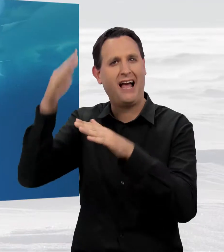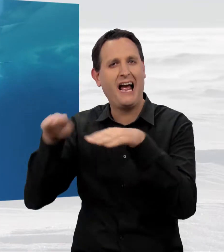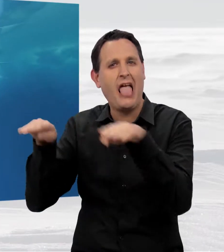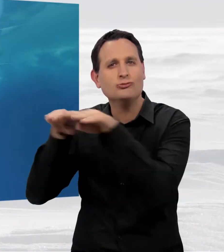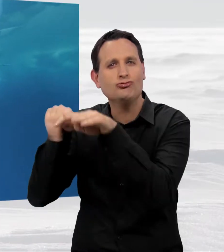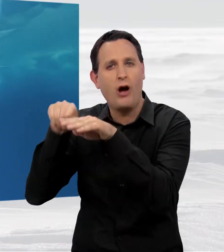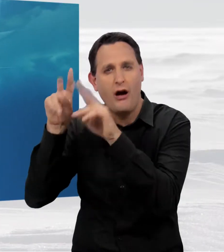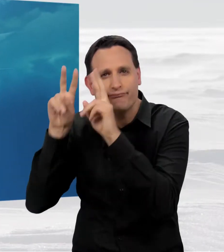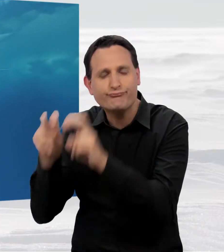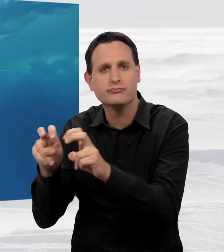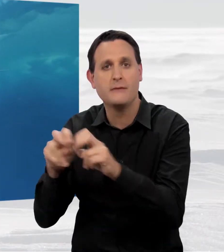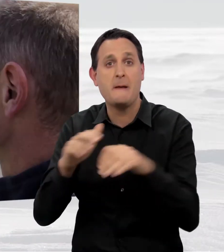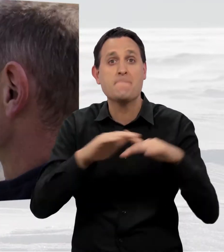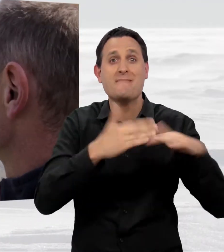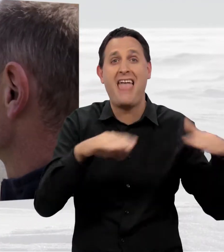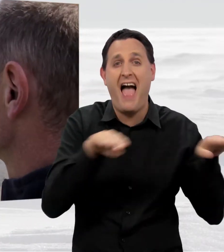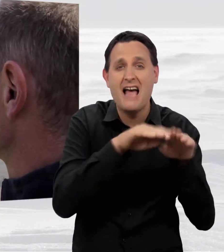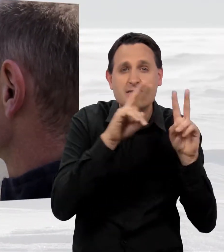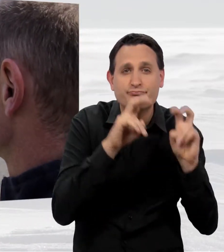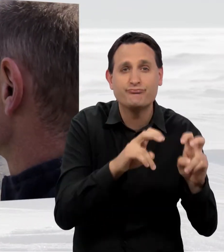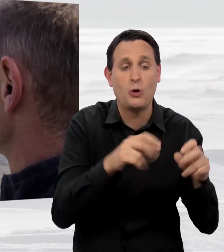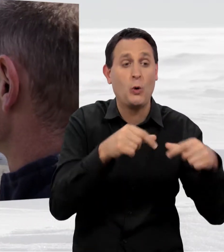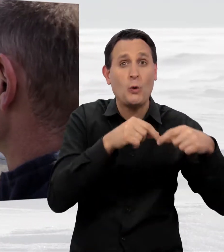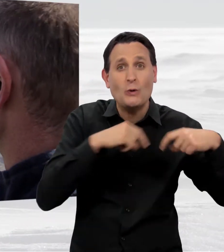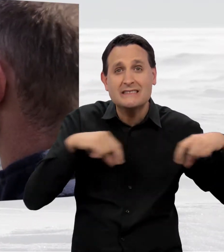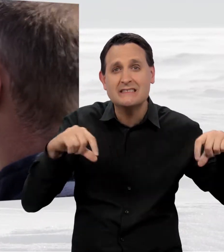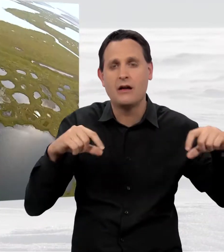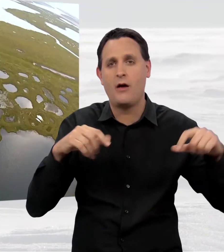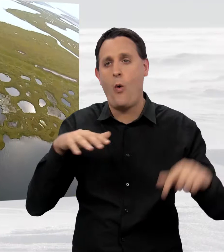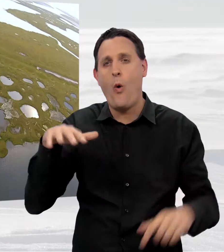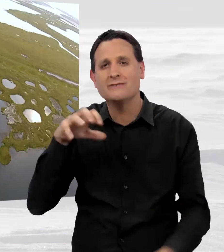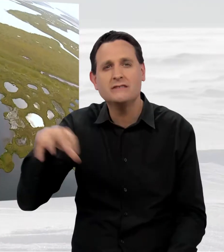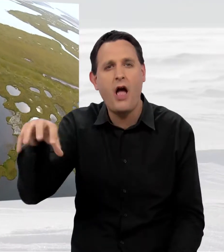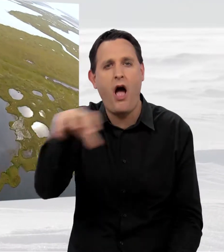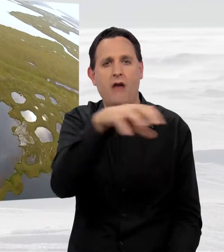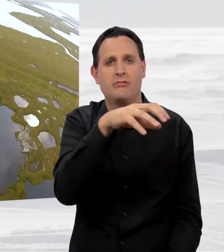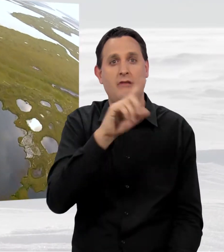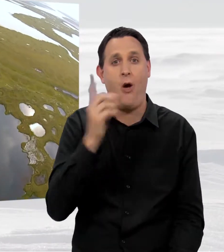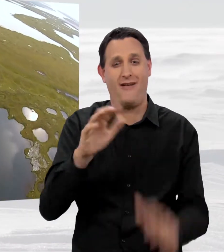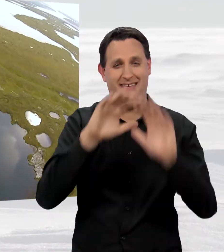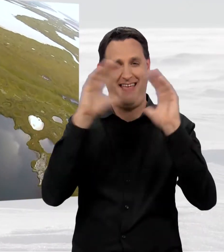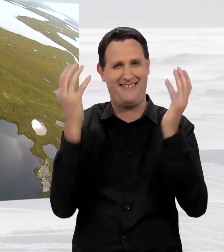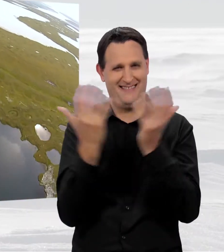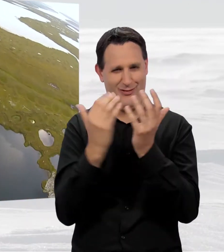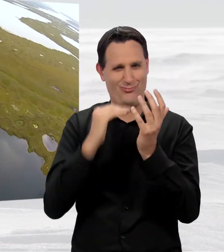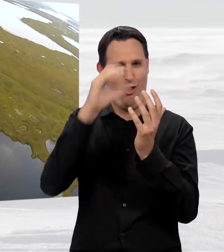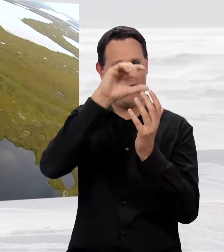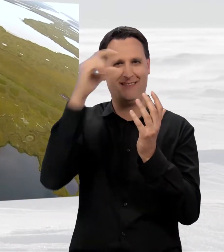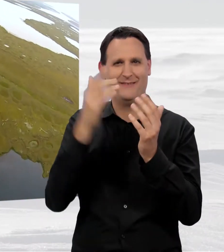Meereis, die Küsten, den Ozean, die riesigen Permafrostregionen der Nordhalbkugel.